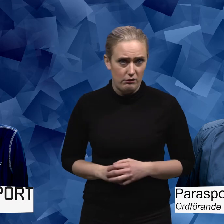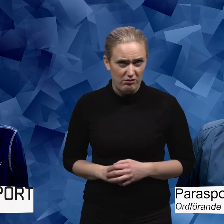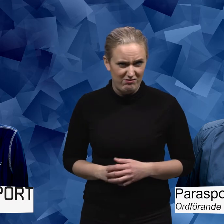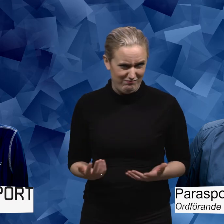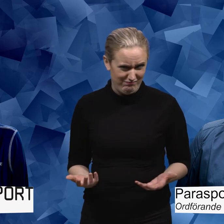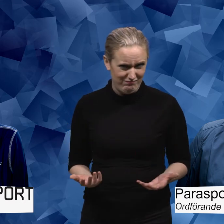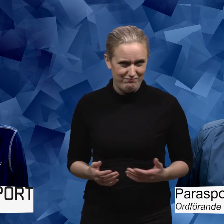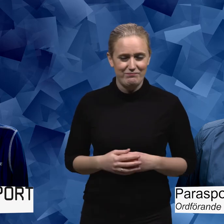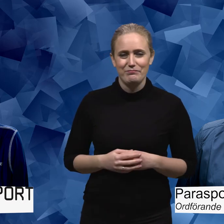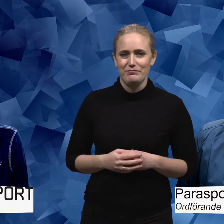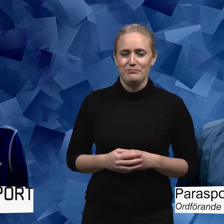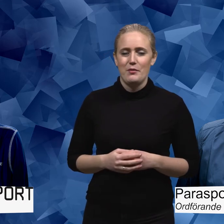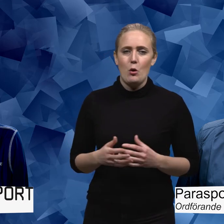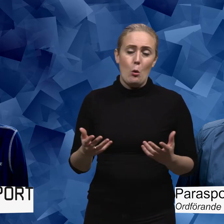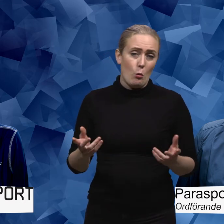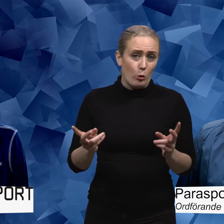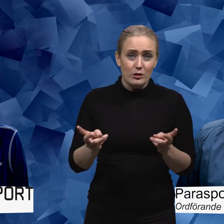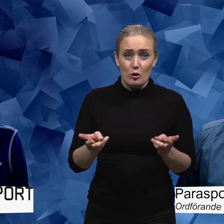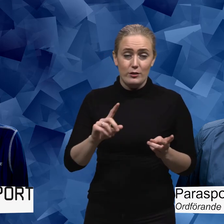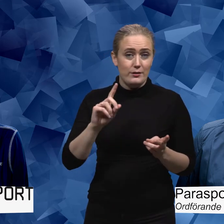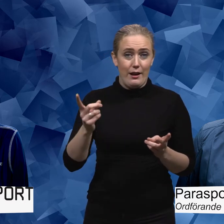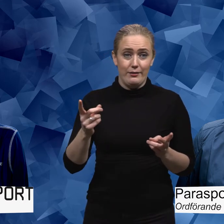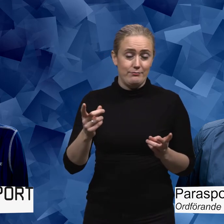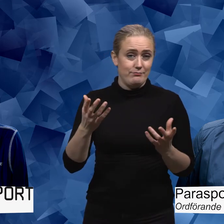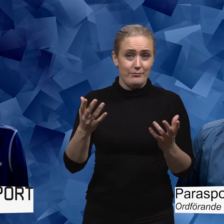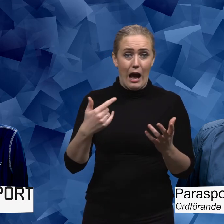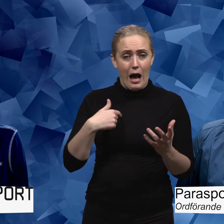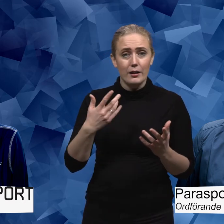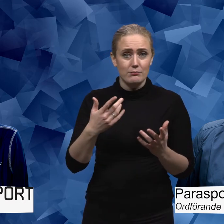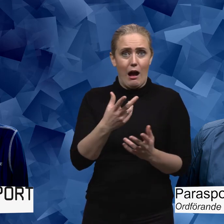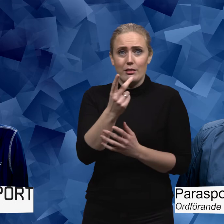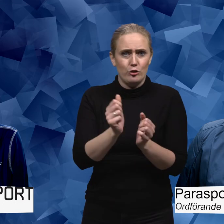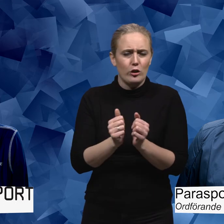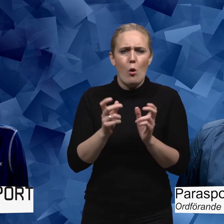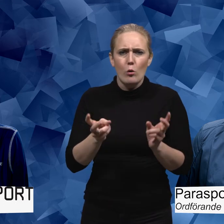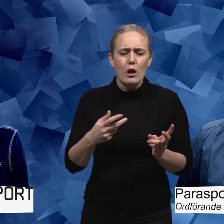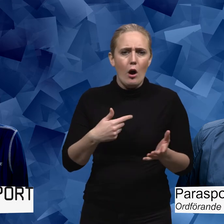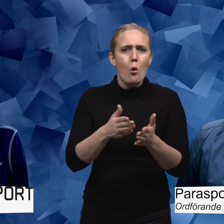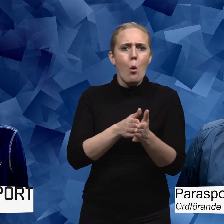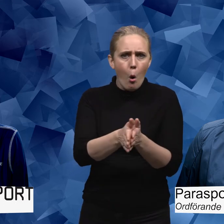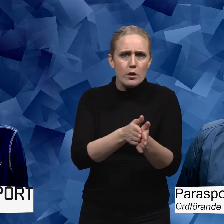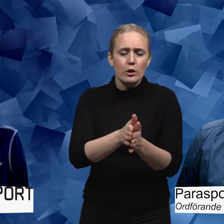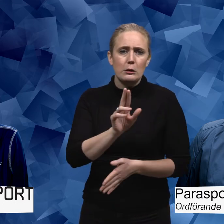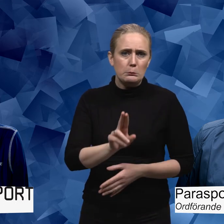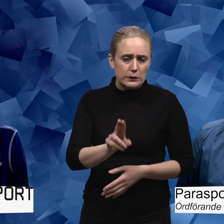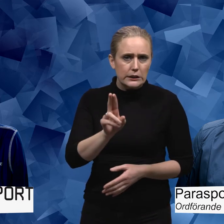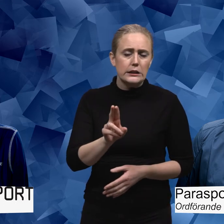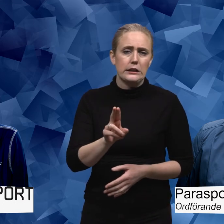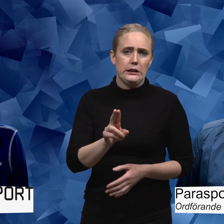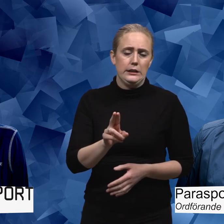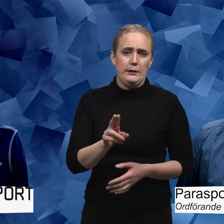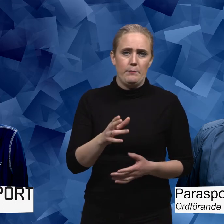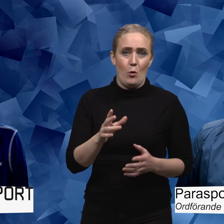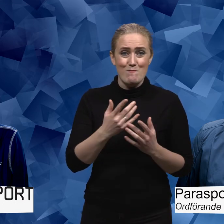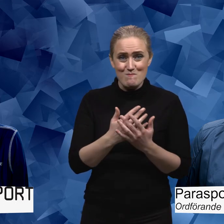Vi kan ju börja där liksom. Sen alltifrån och uppåt blir väldigt utmanande. Och jag tycker att man många